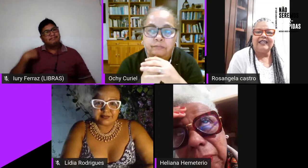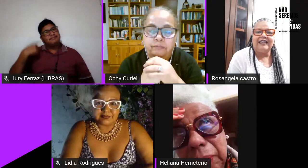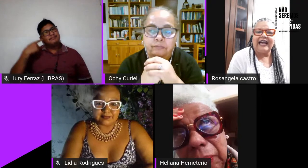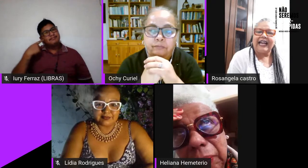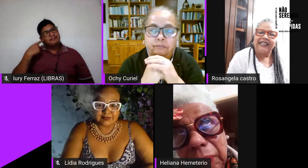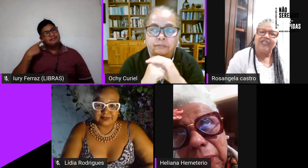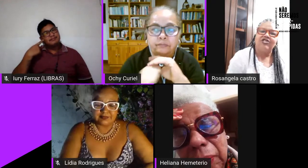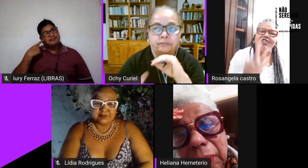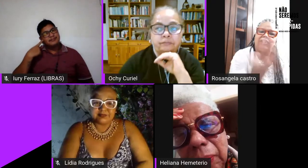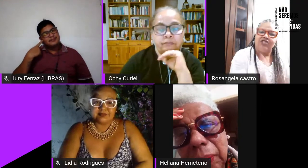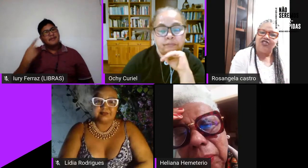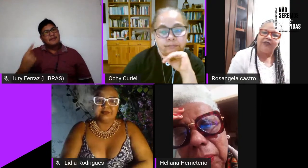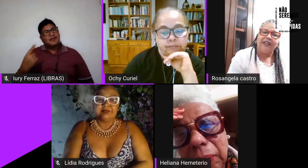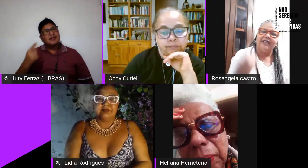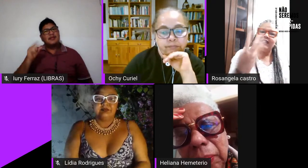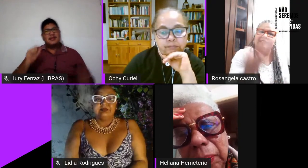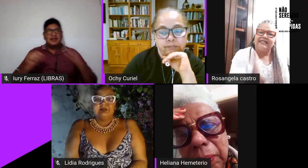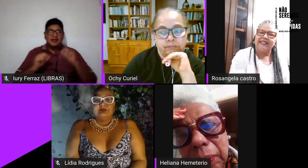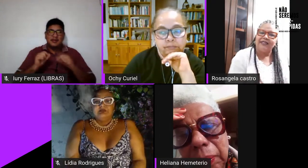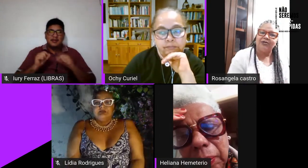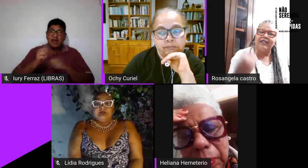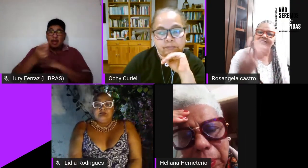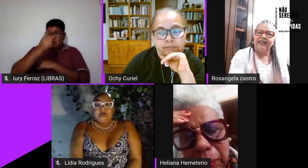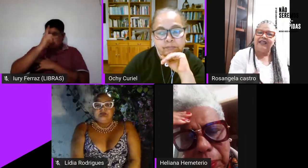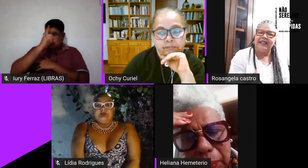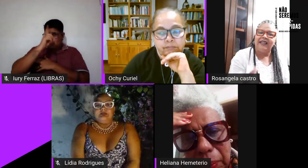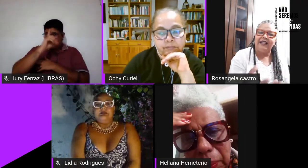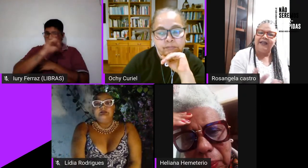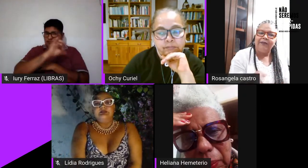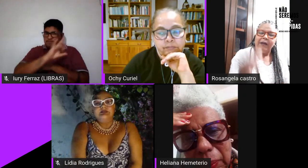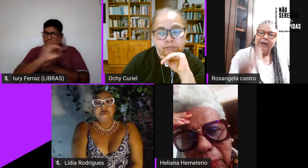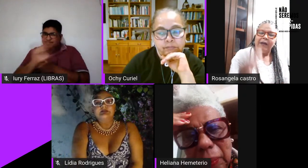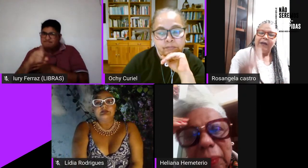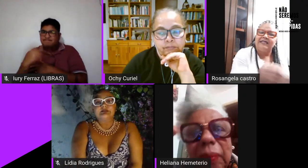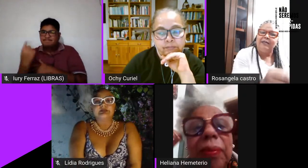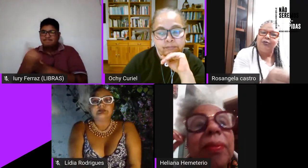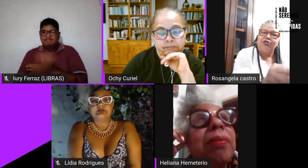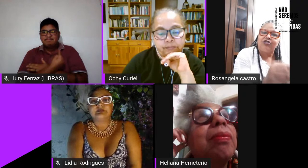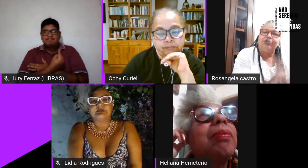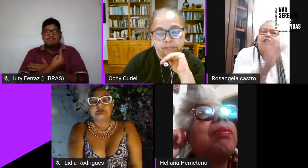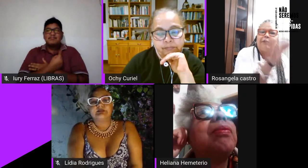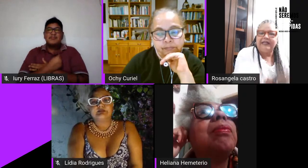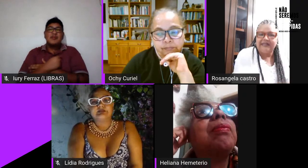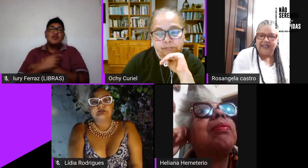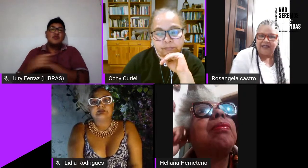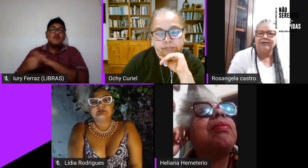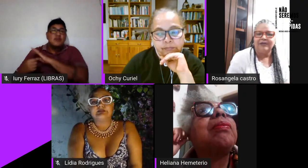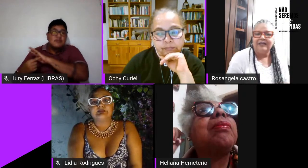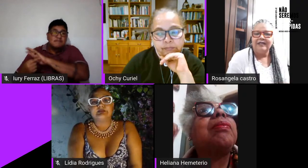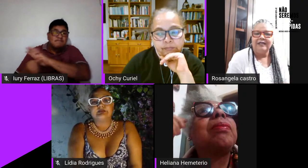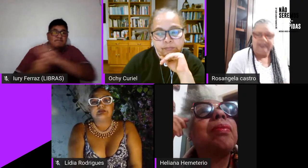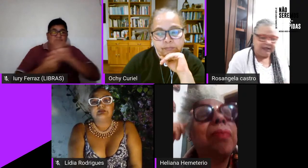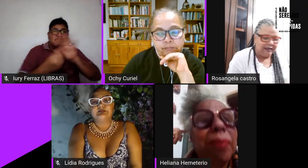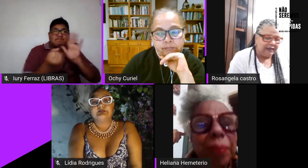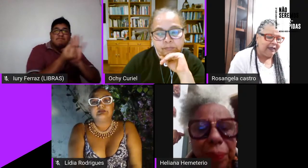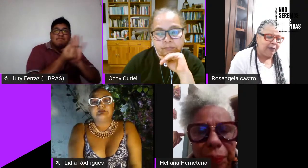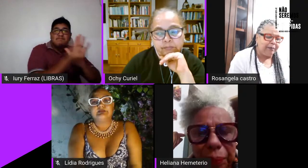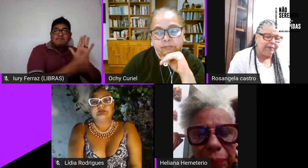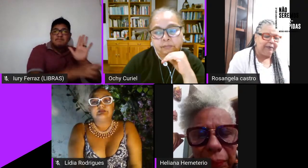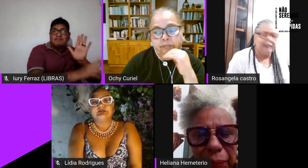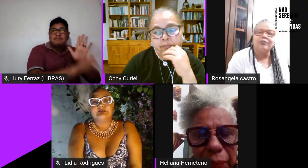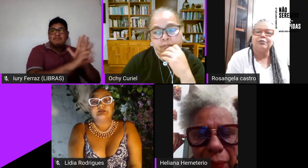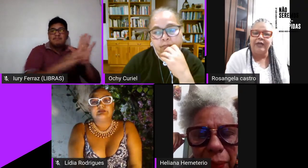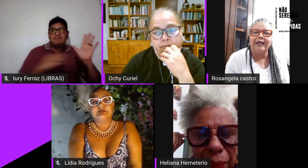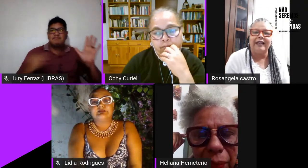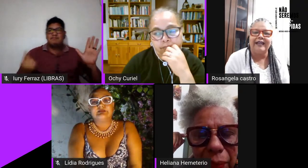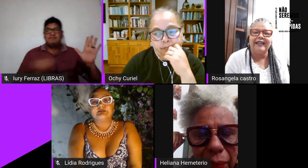que a cada dia a gente vem trazendo né mais símbolos que nos representam né